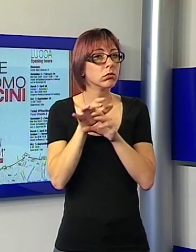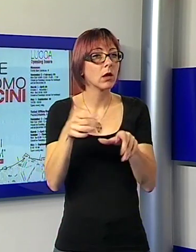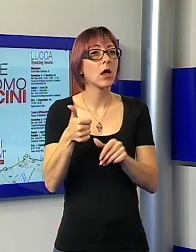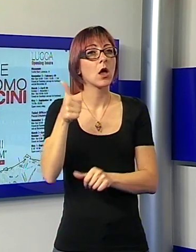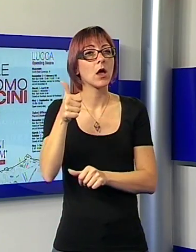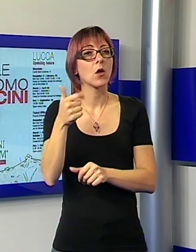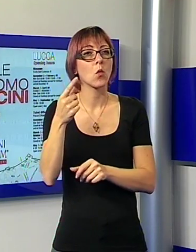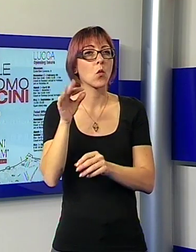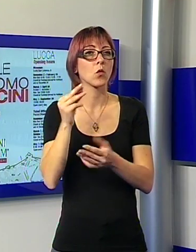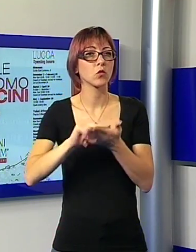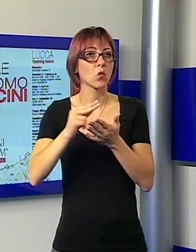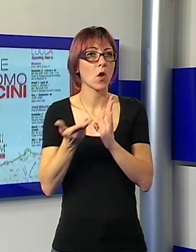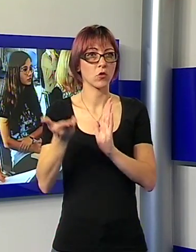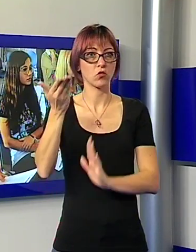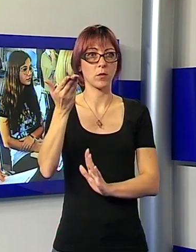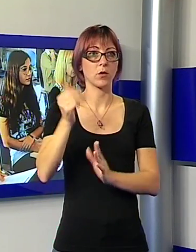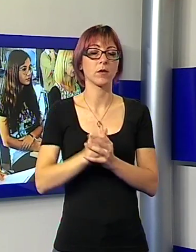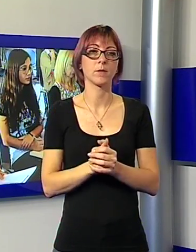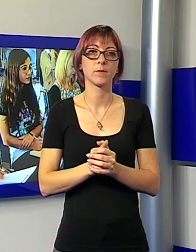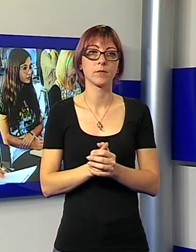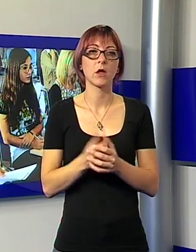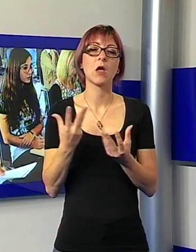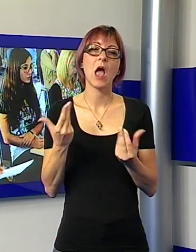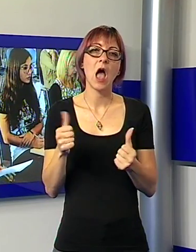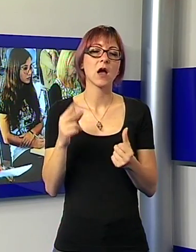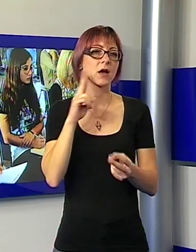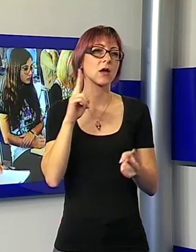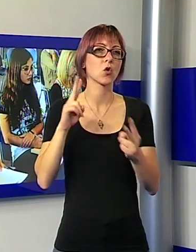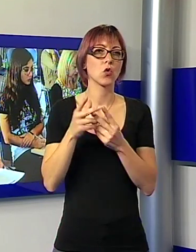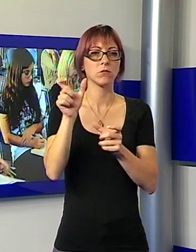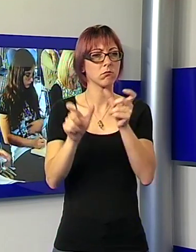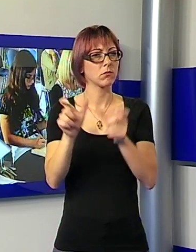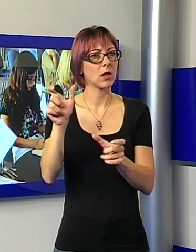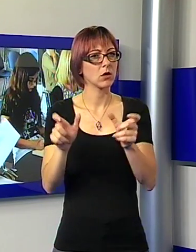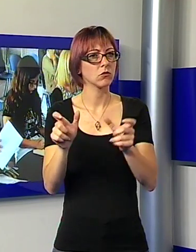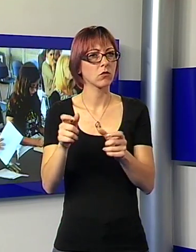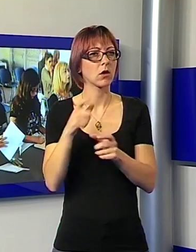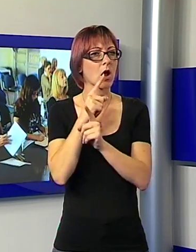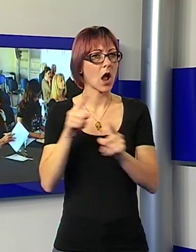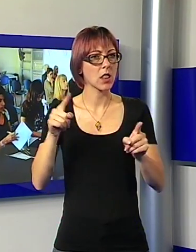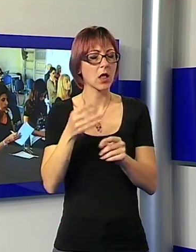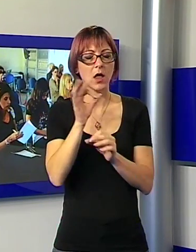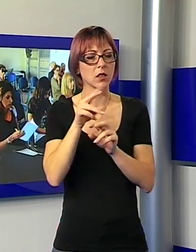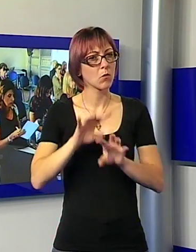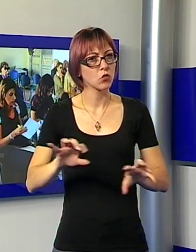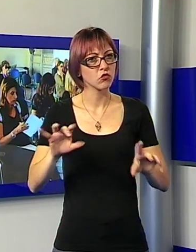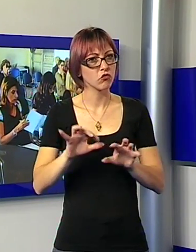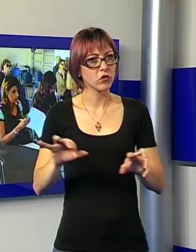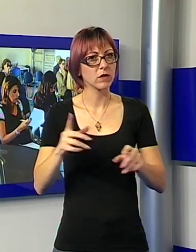opere del maestro. Non mancheranno gli incontri con gli interpreti. Tra gli altri il pianista Filippo Gorini, vincitore del concorso Beethoven